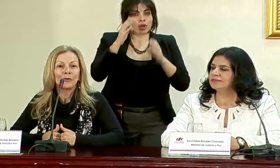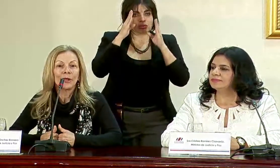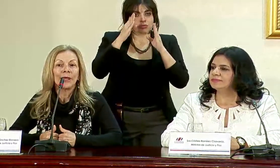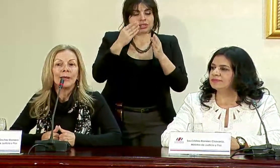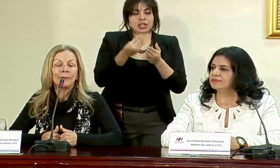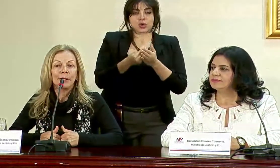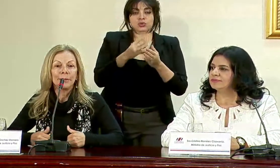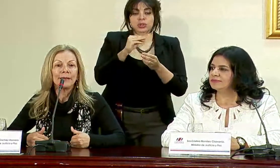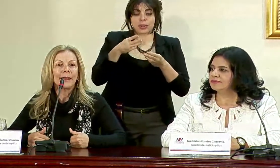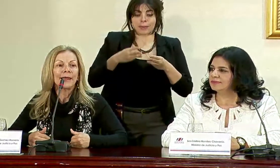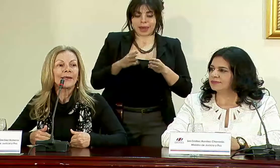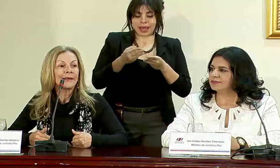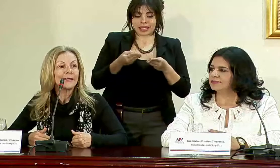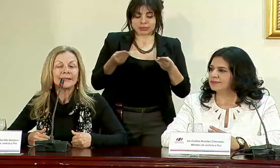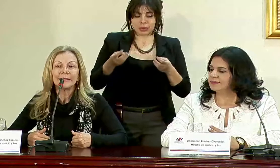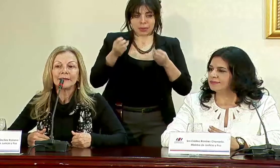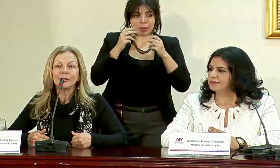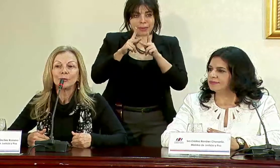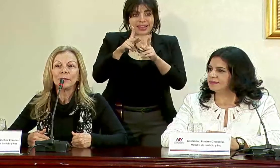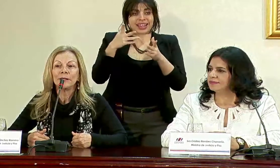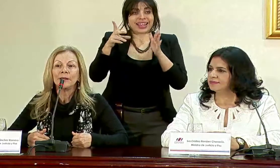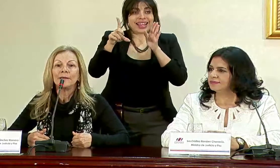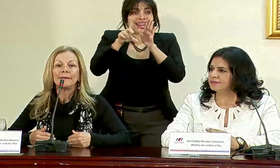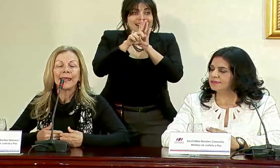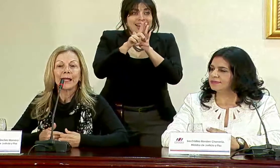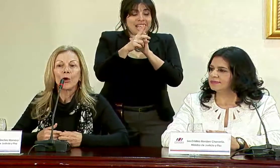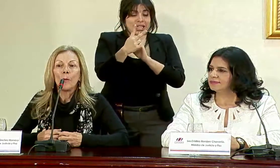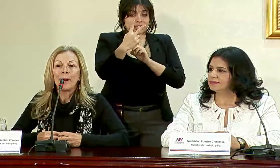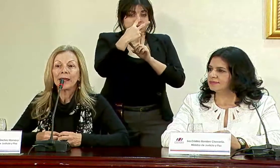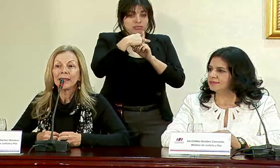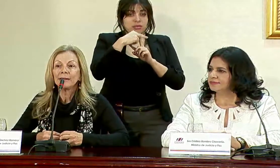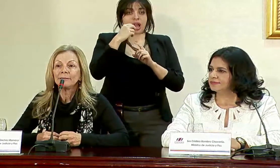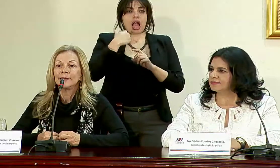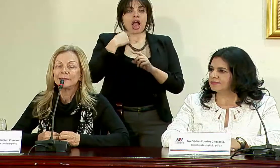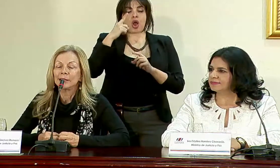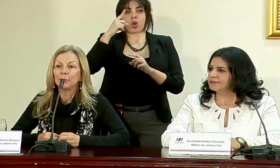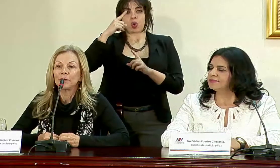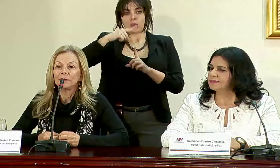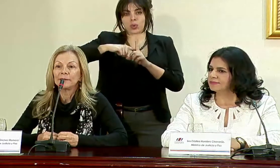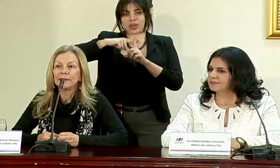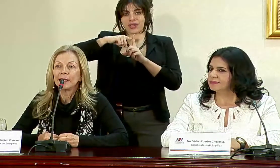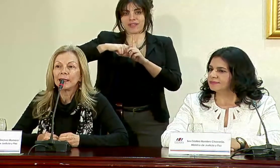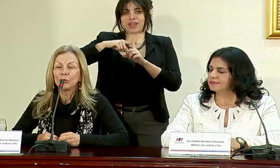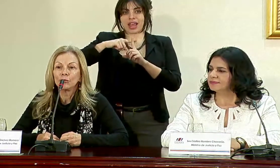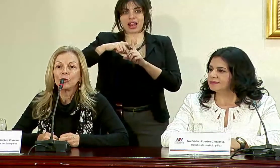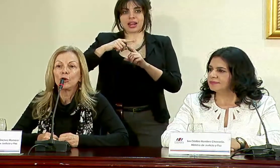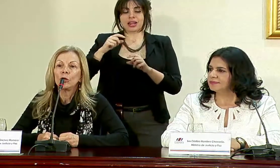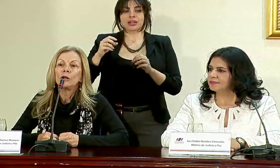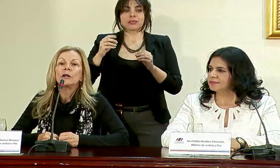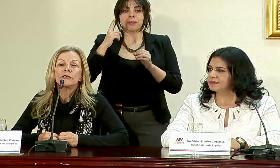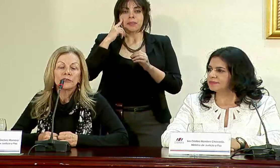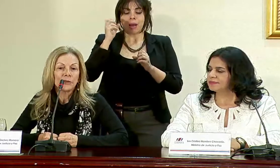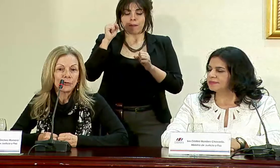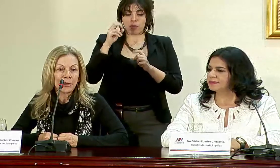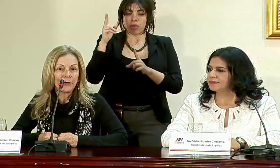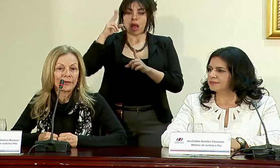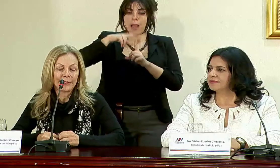mecanismos que permitan que las leyes que se adopten tengan un margen de ser puestas en ejecución